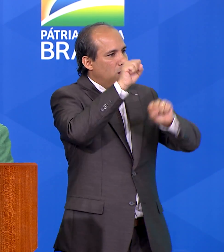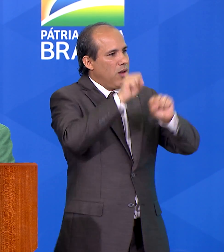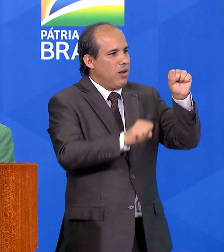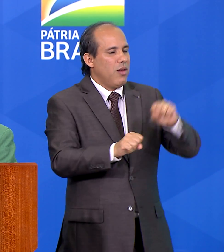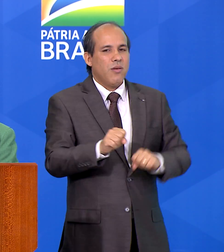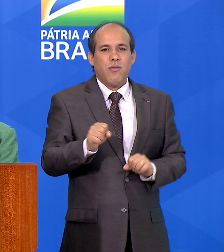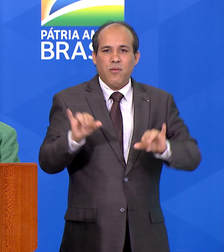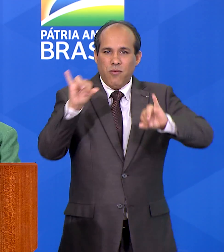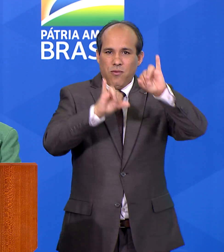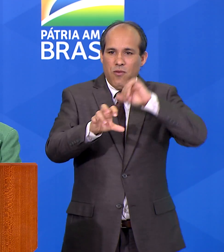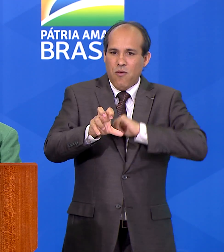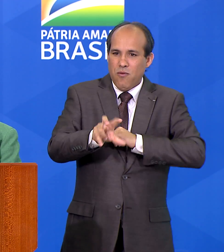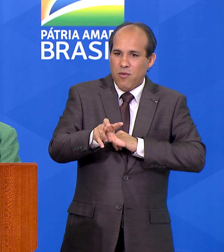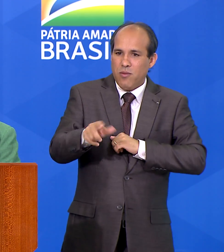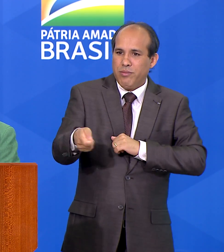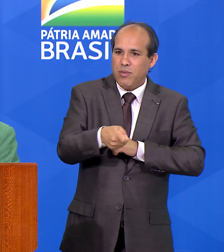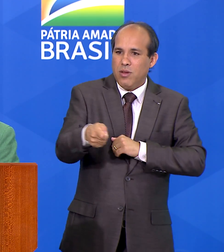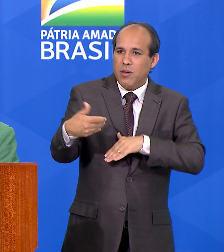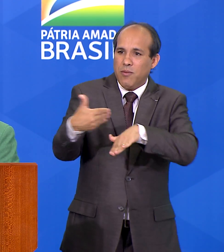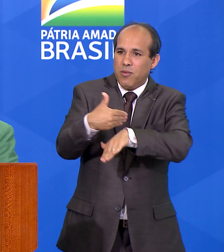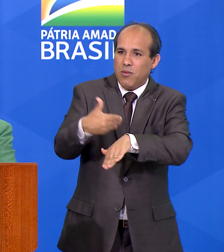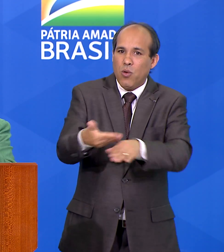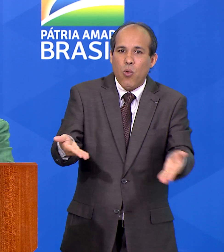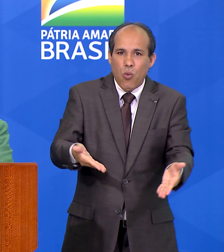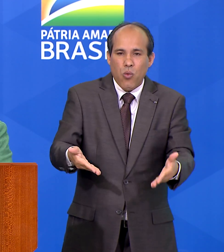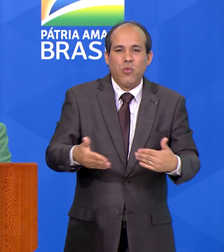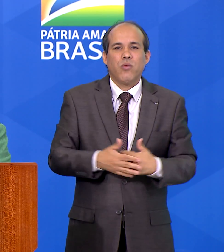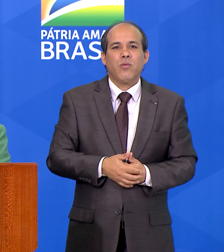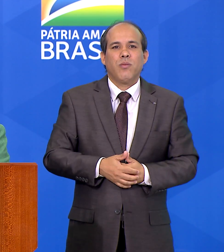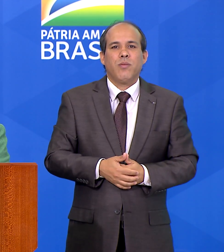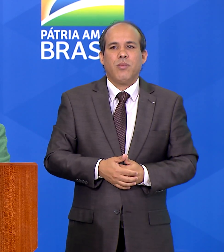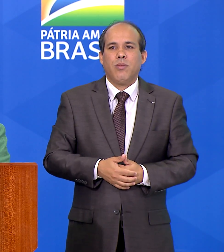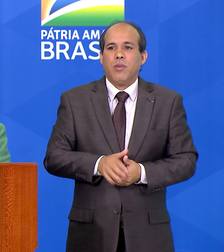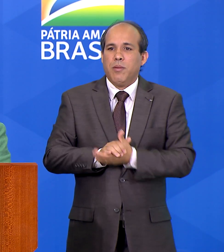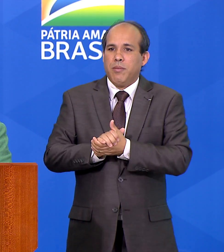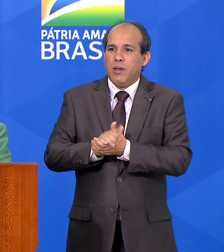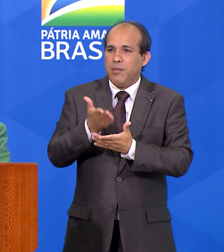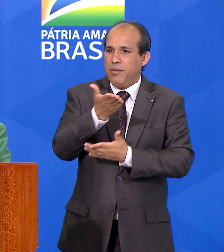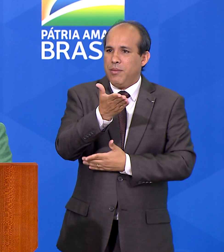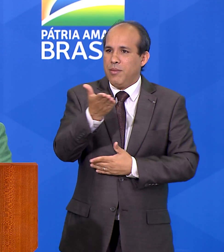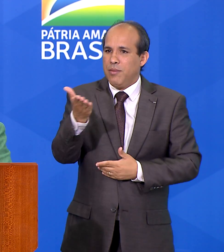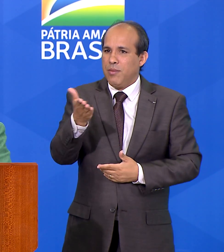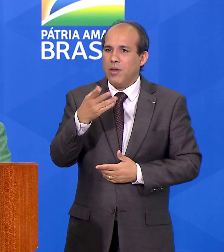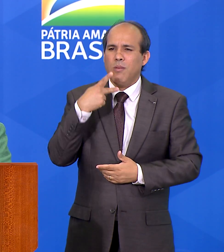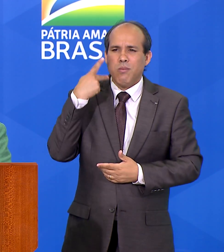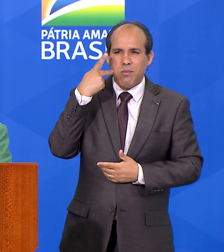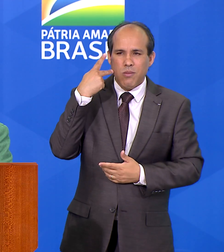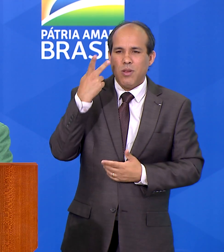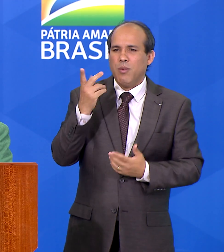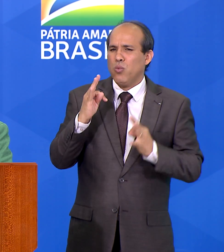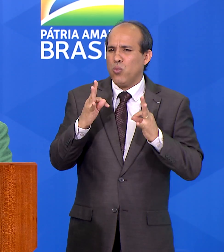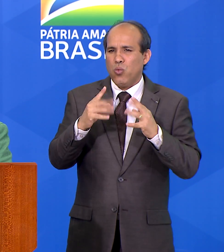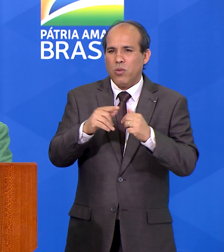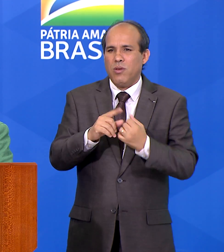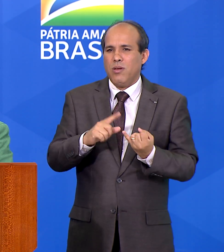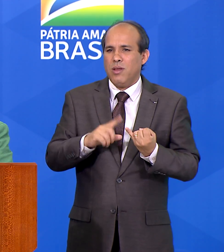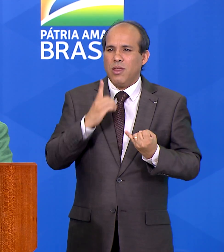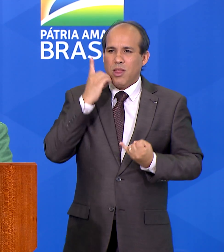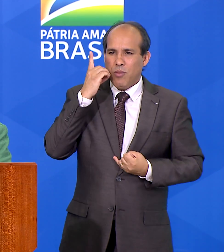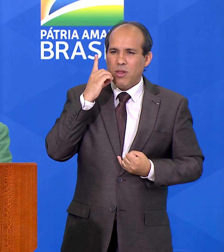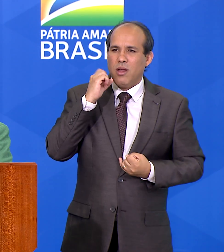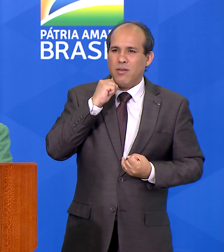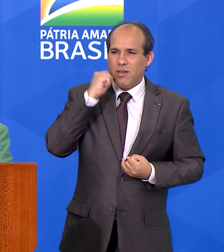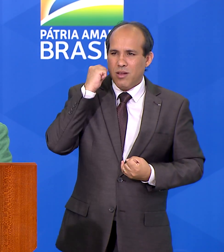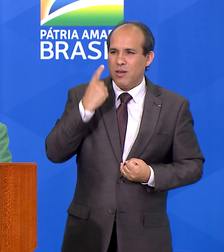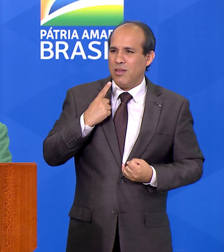cerimônia. Quero cumprimentar os parlamentares aqui, todos os deputados, senadores aqui presentes, é um